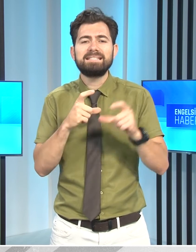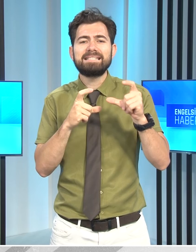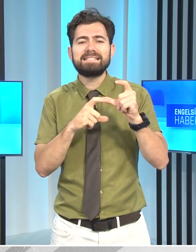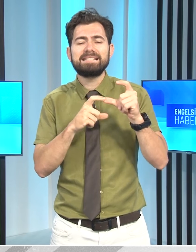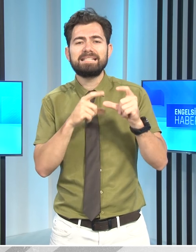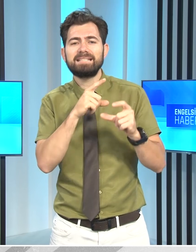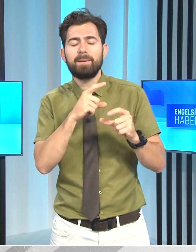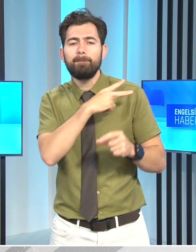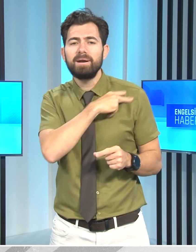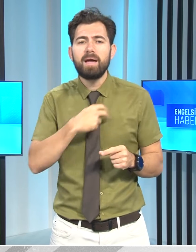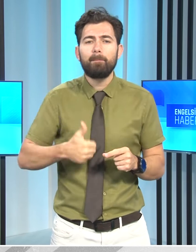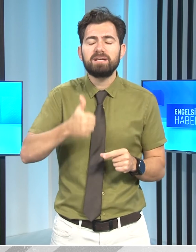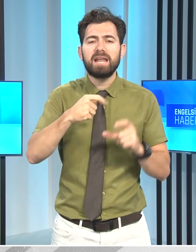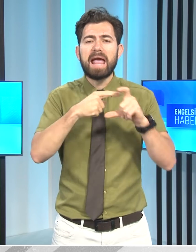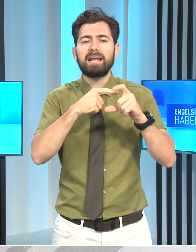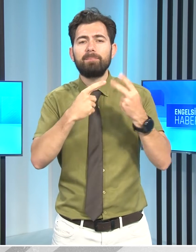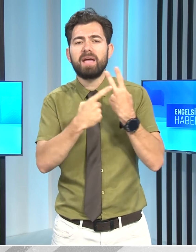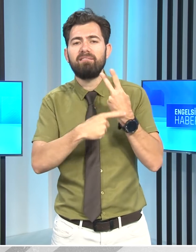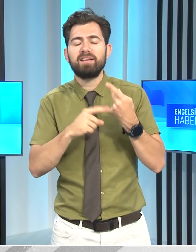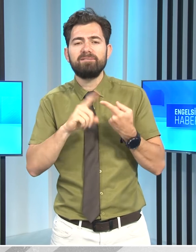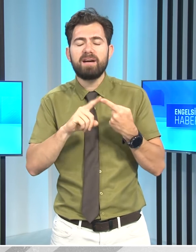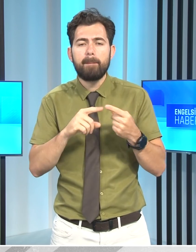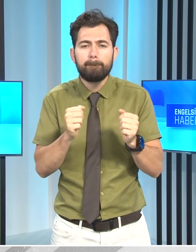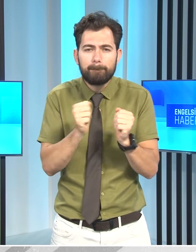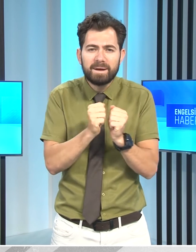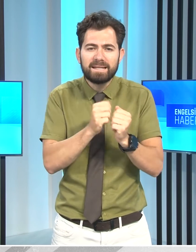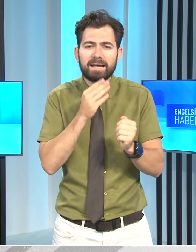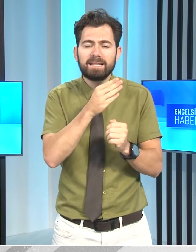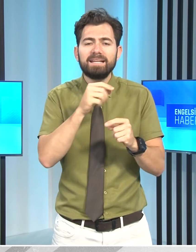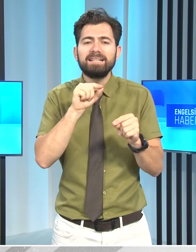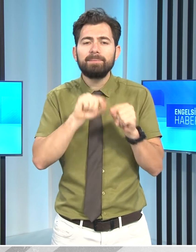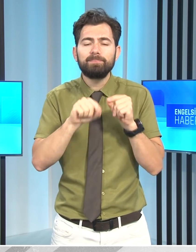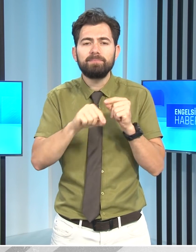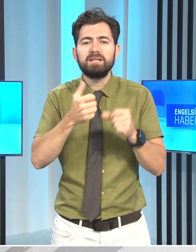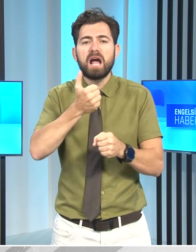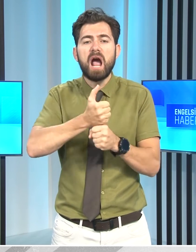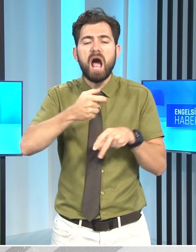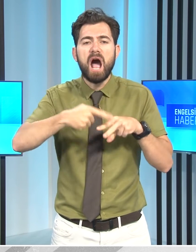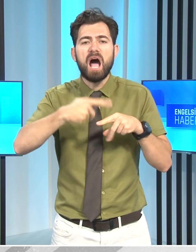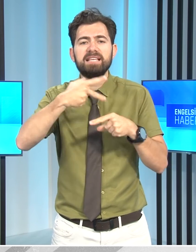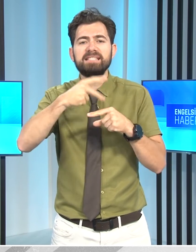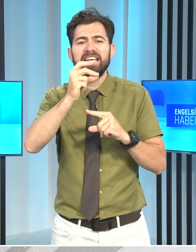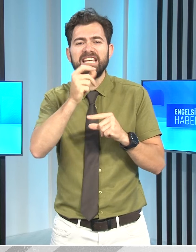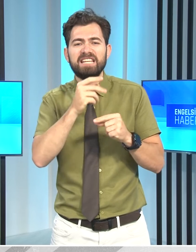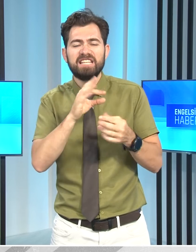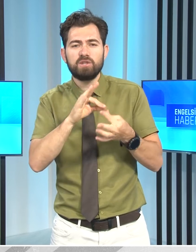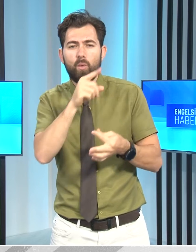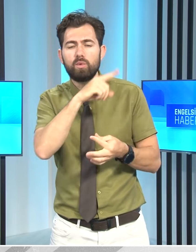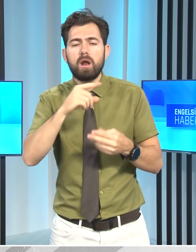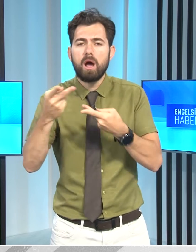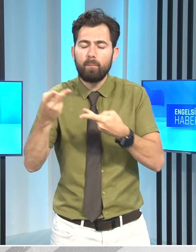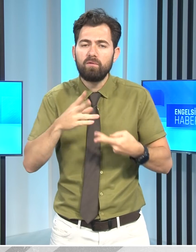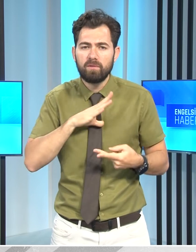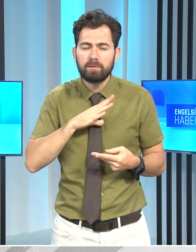Ekrem Yavaş ve beraberindeki Kıbrıs gazileri heyetini kabul etti. Tatar